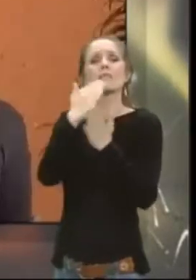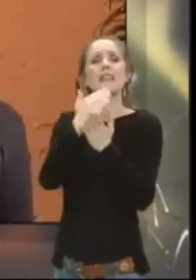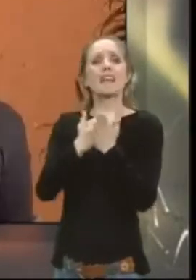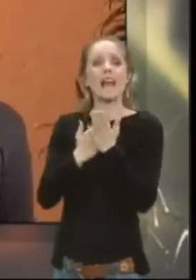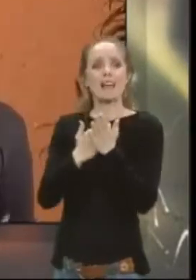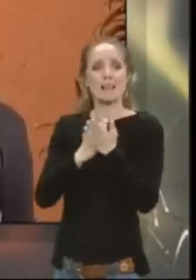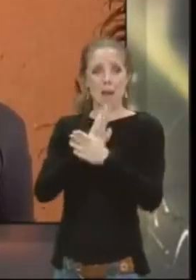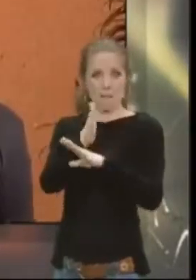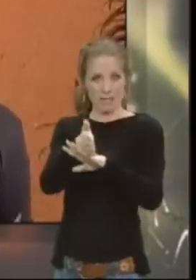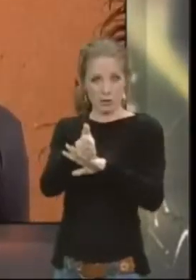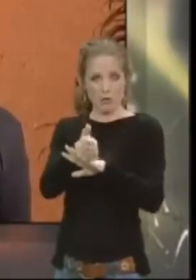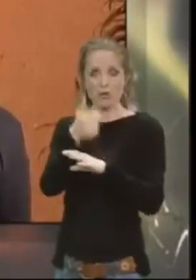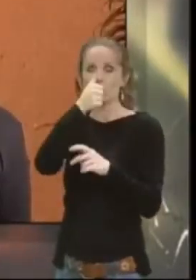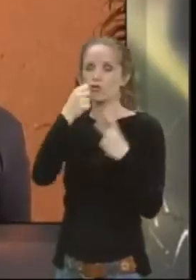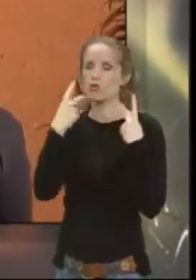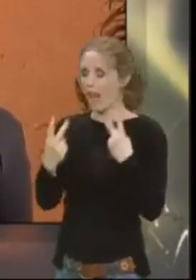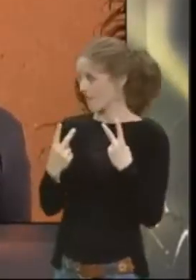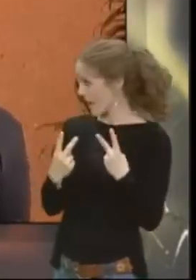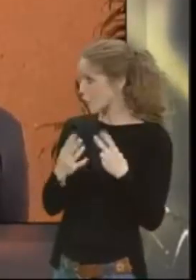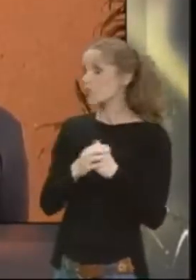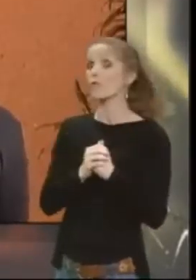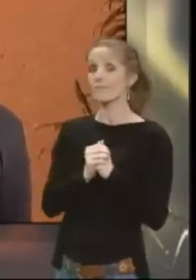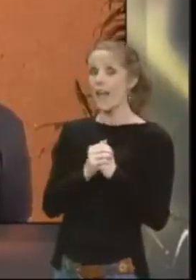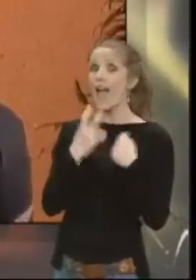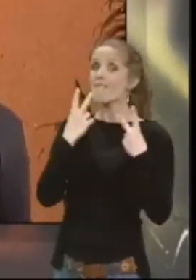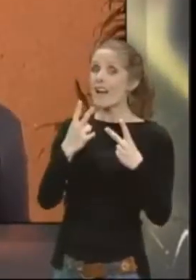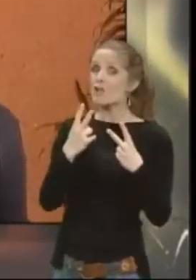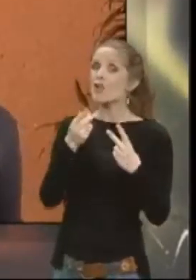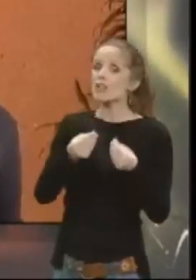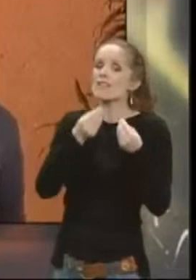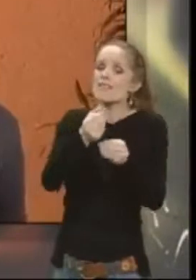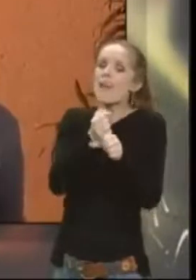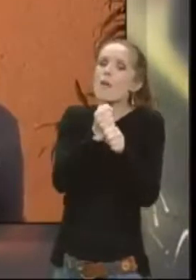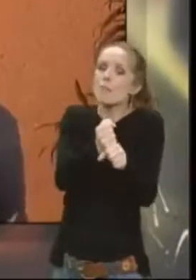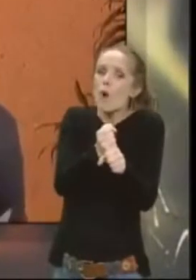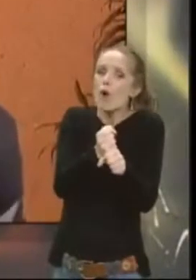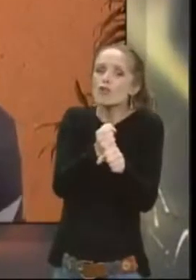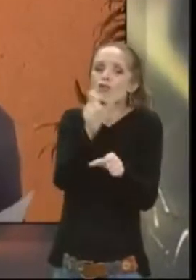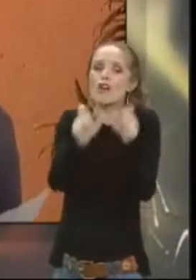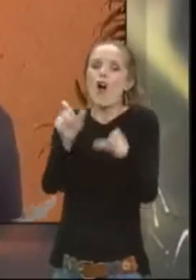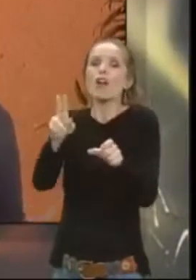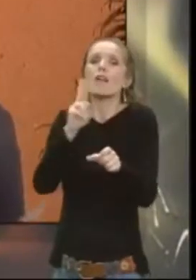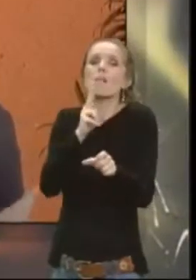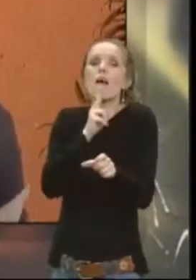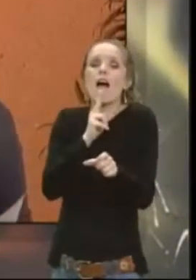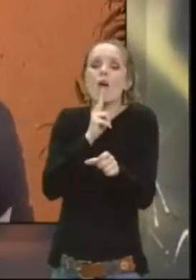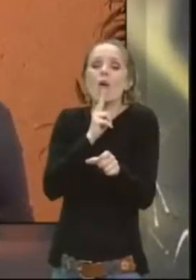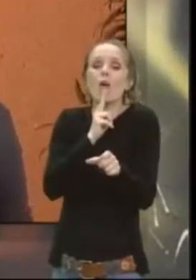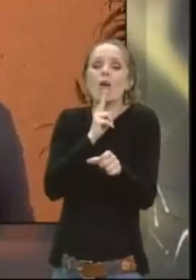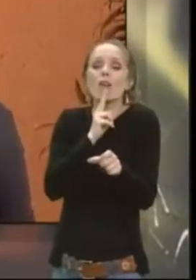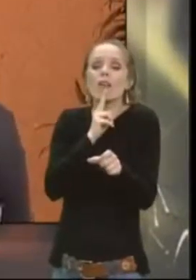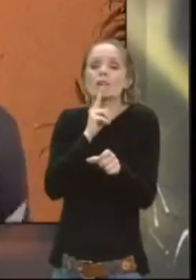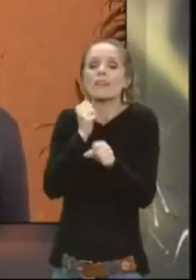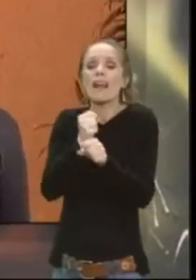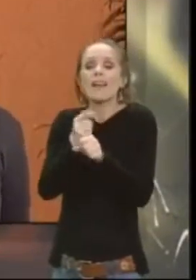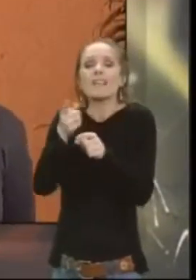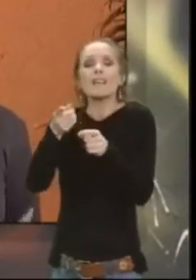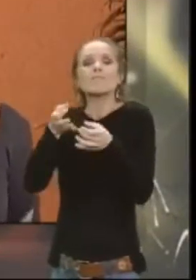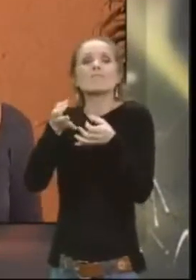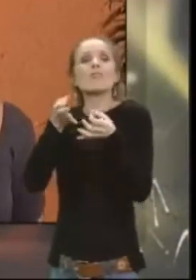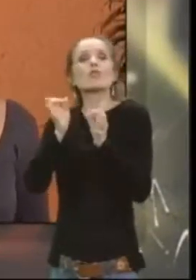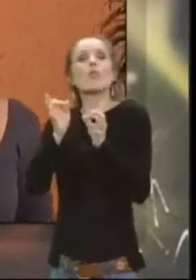Ono što je važno jeste da se kruži podrška pretnerima koje se bave stručnom stranom